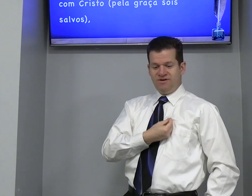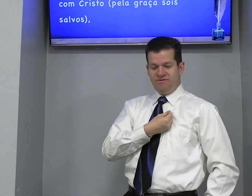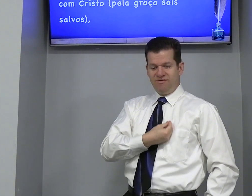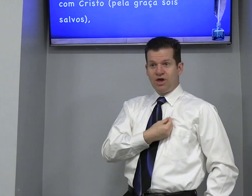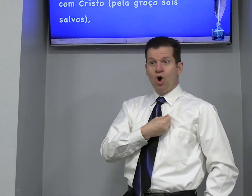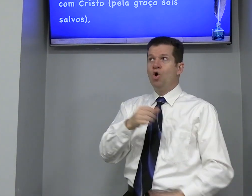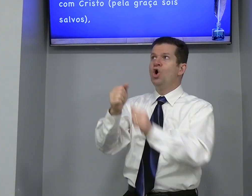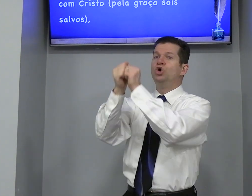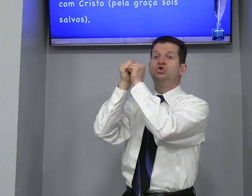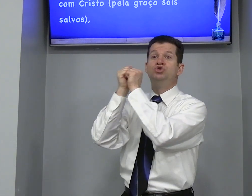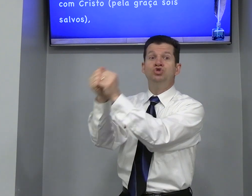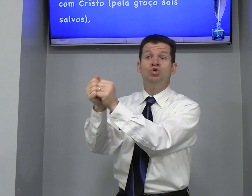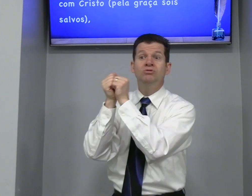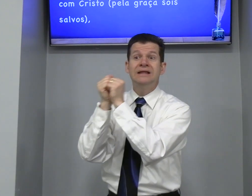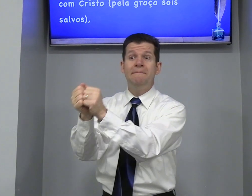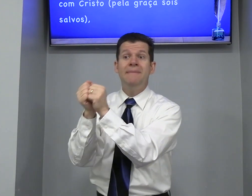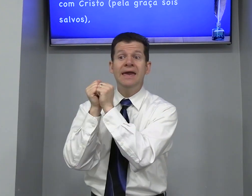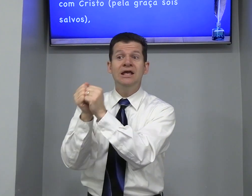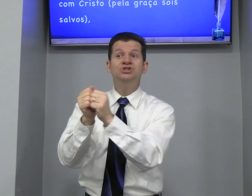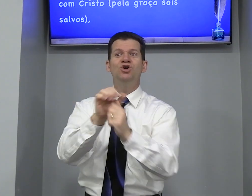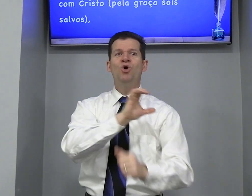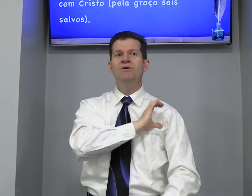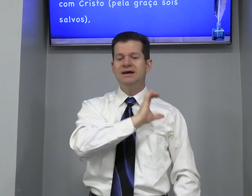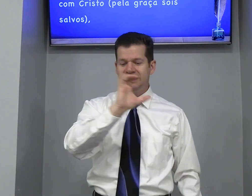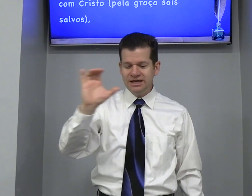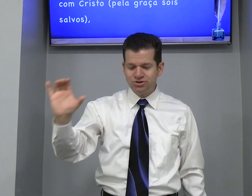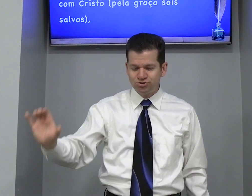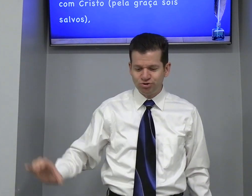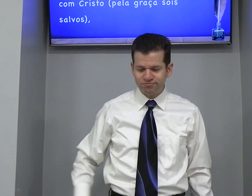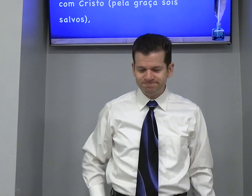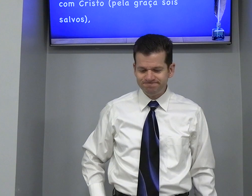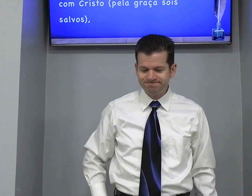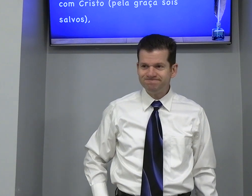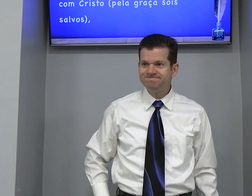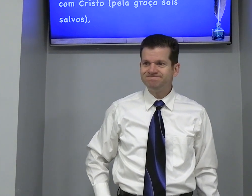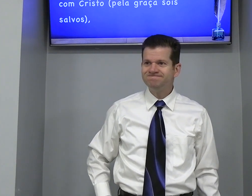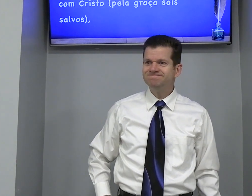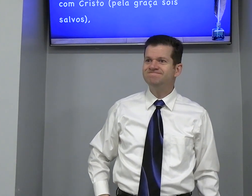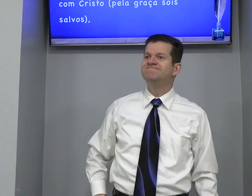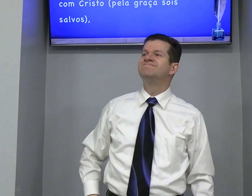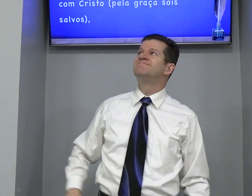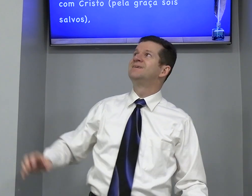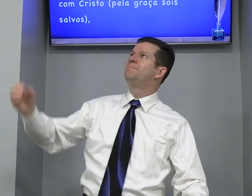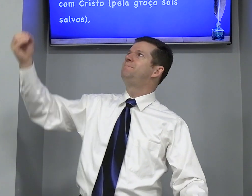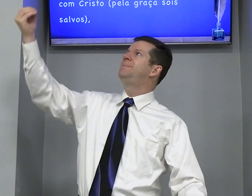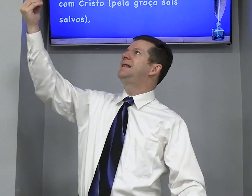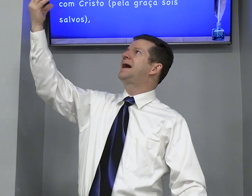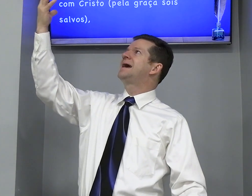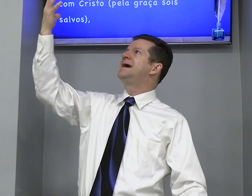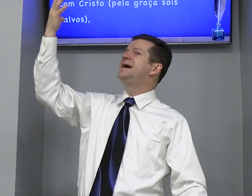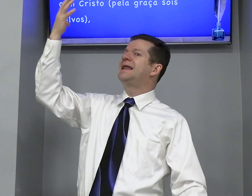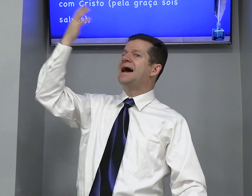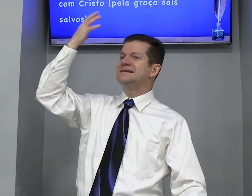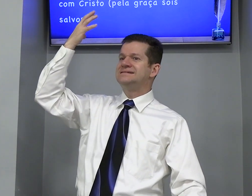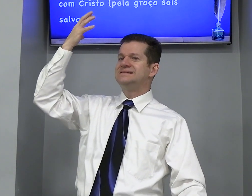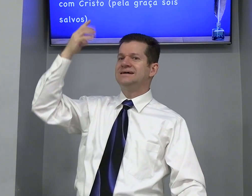Vivificou Juntamente Com Cristo Jesus Pela Graça